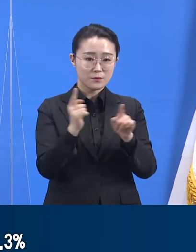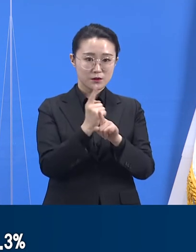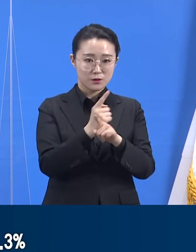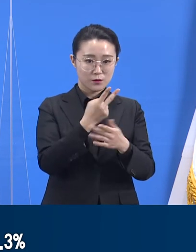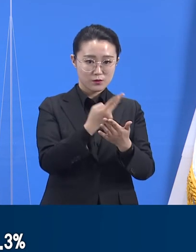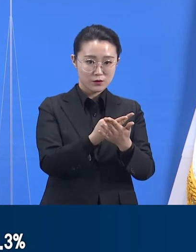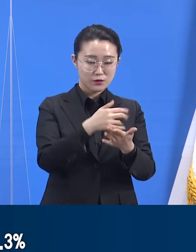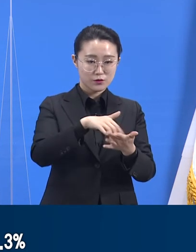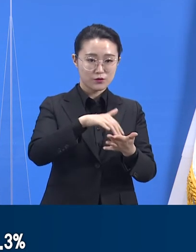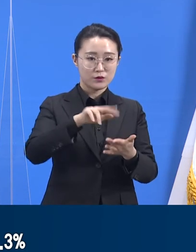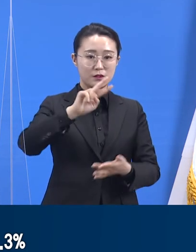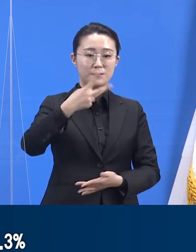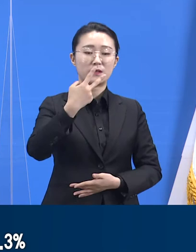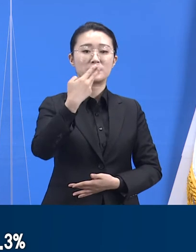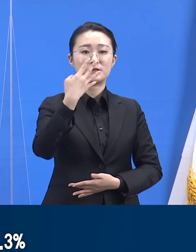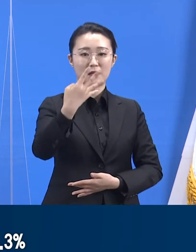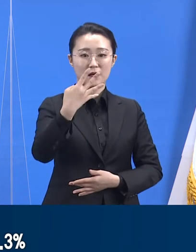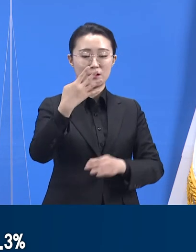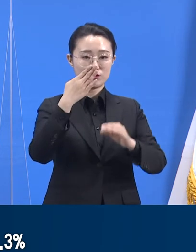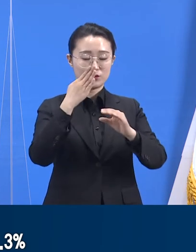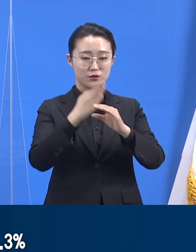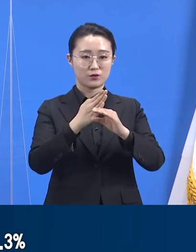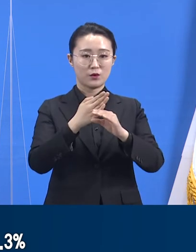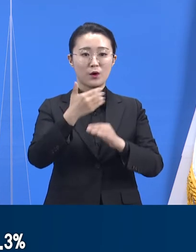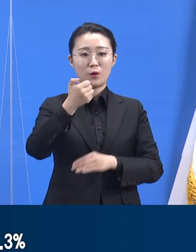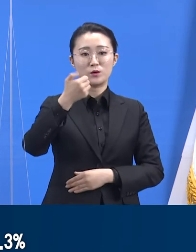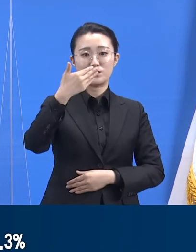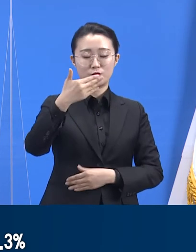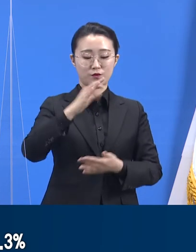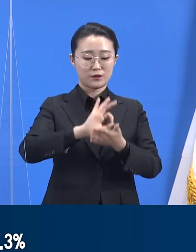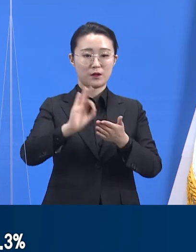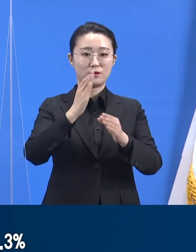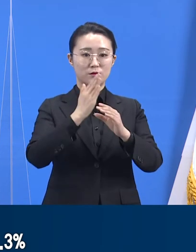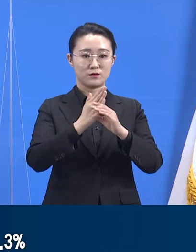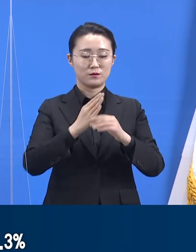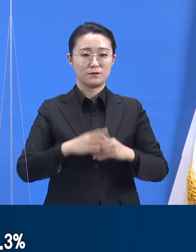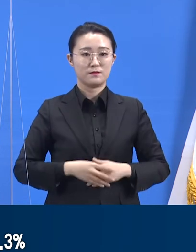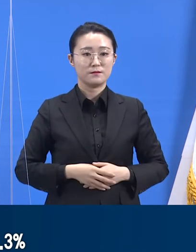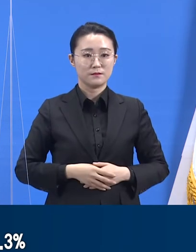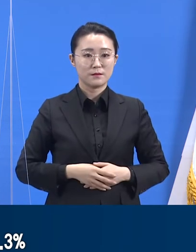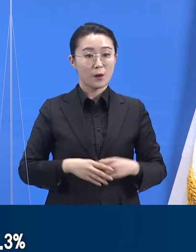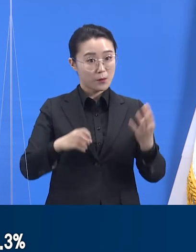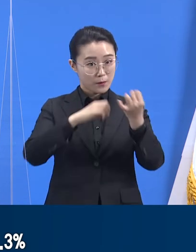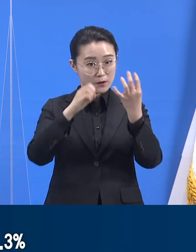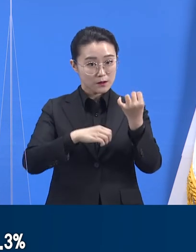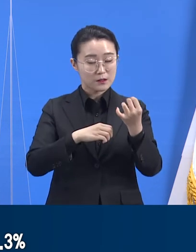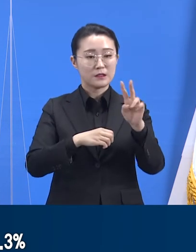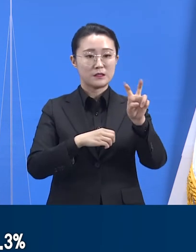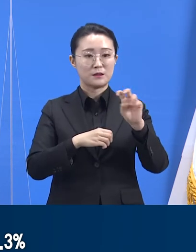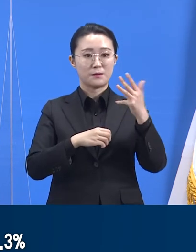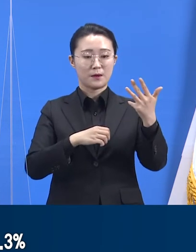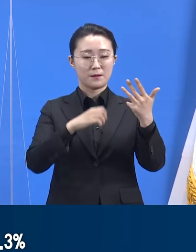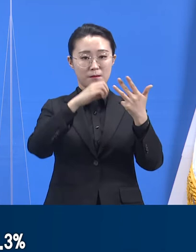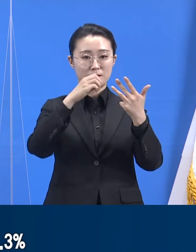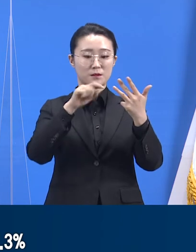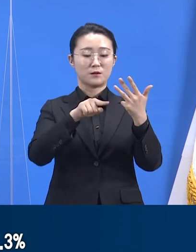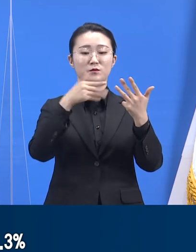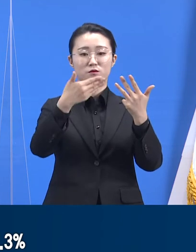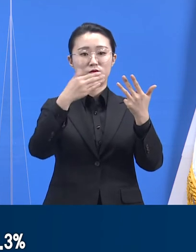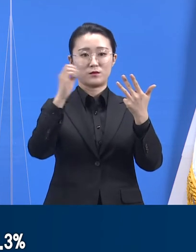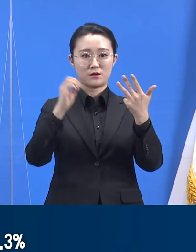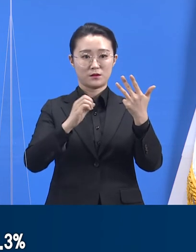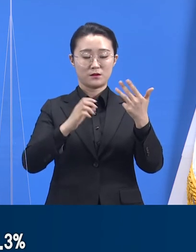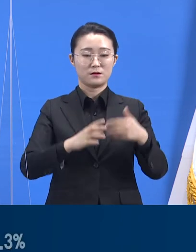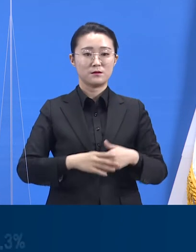204병상을 확보하였으며 이 중 59개를 사용하고 있습니다. 현재 가동률은 28.9%입니다.